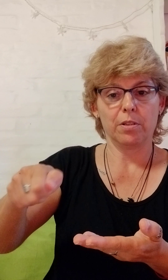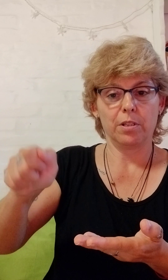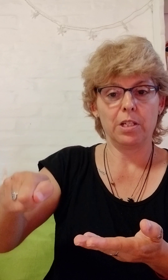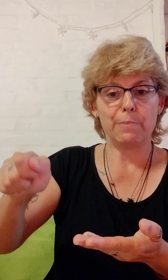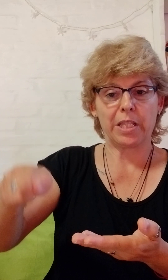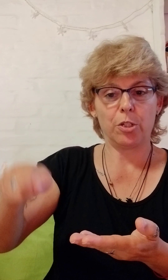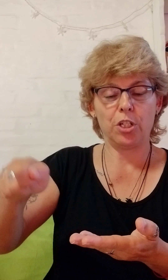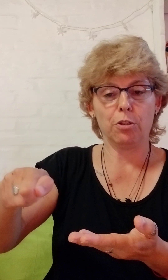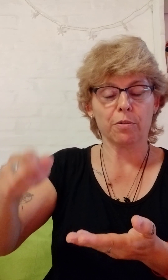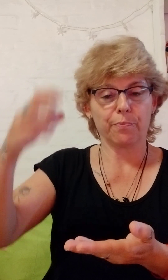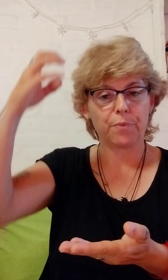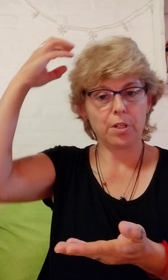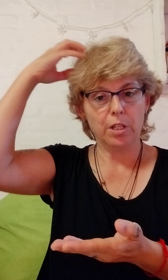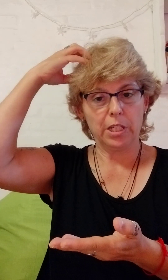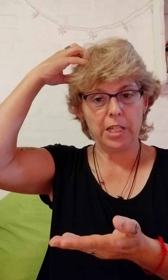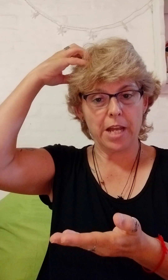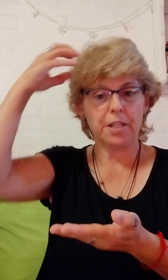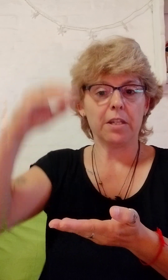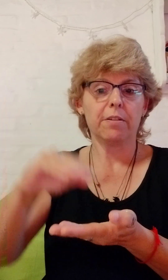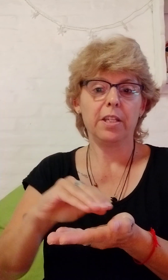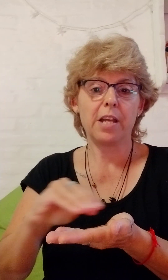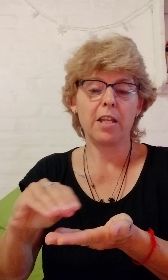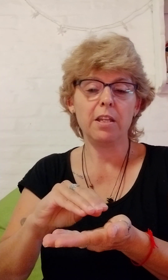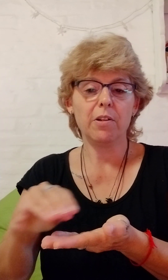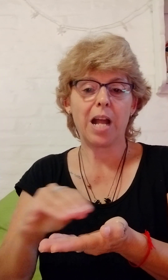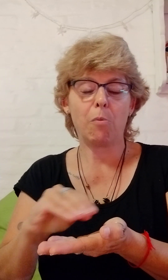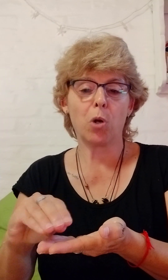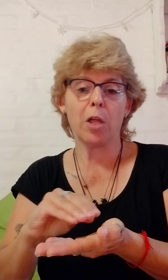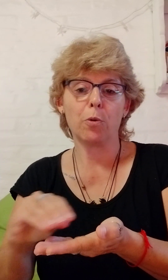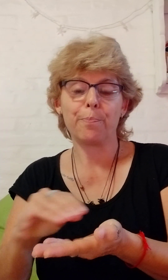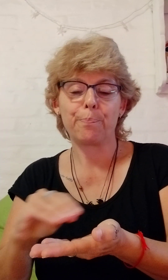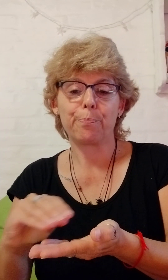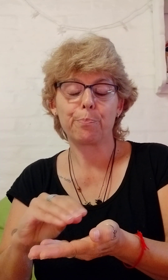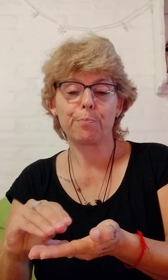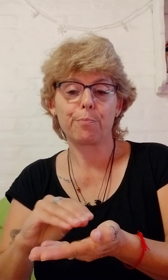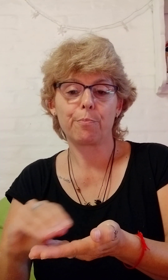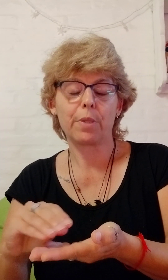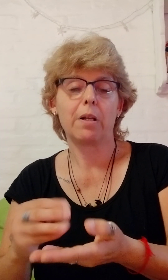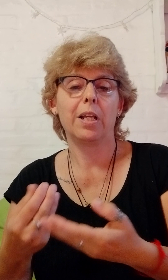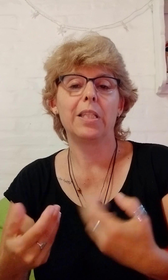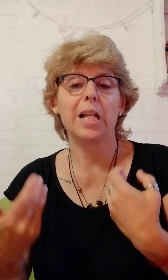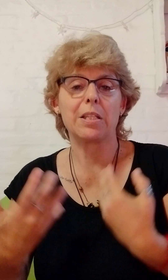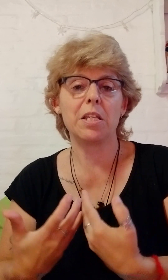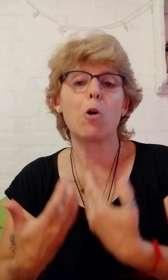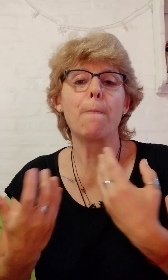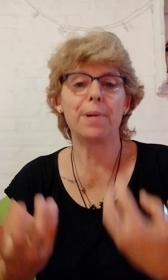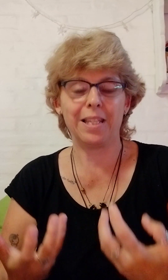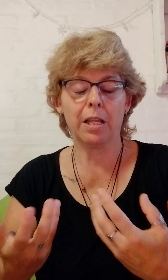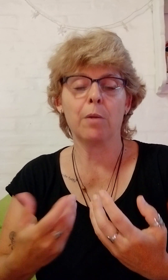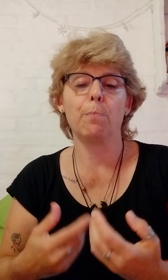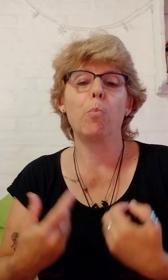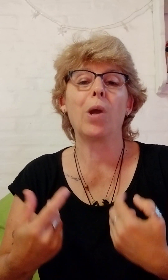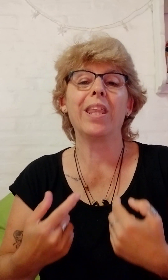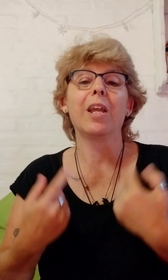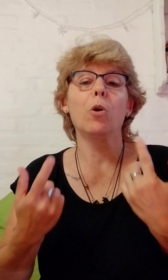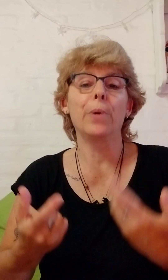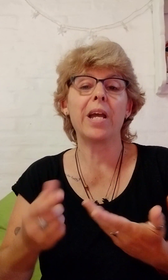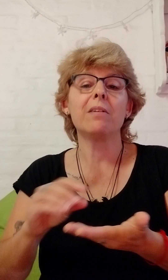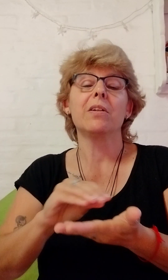Y el martillito. Y ahí. Y ahí. Abogado. Esta es la seña completa. Puede que lo vean.